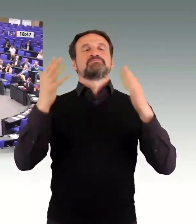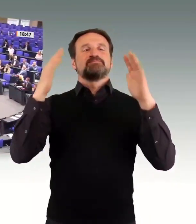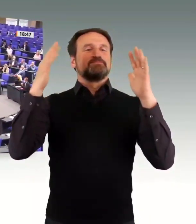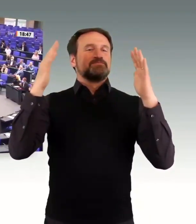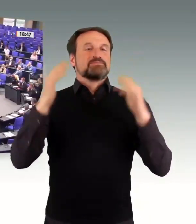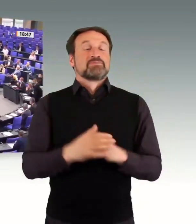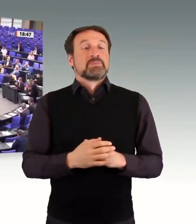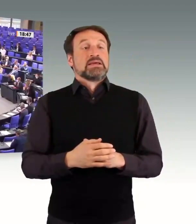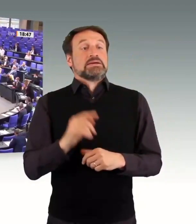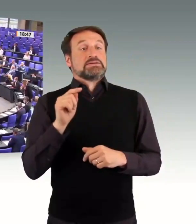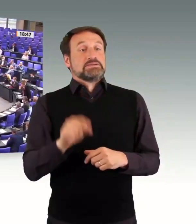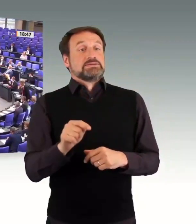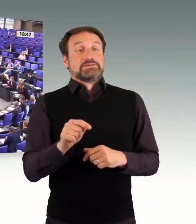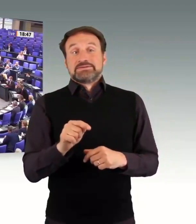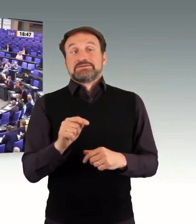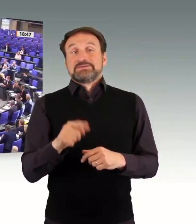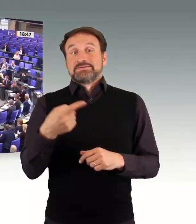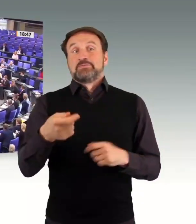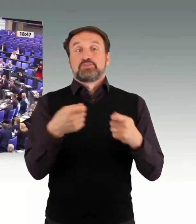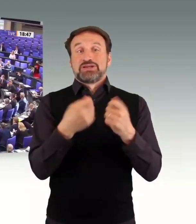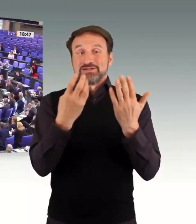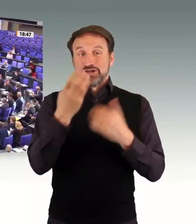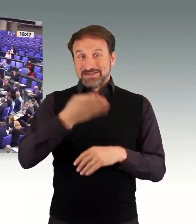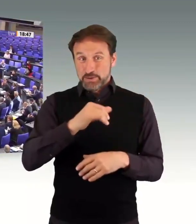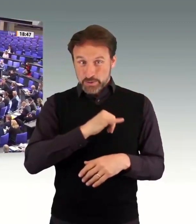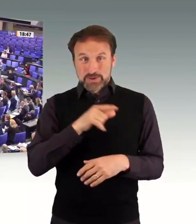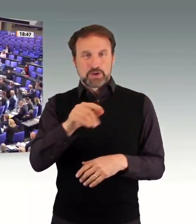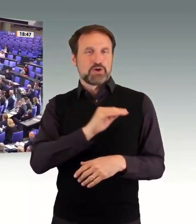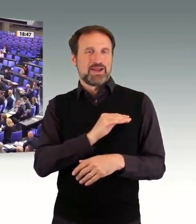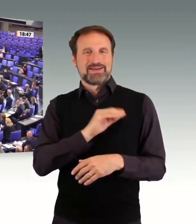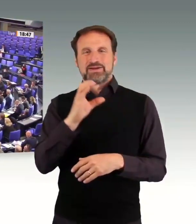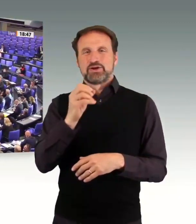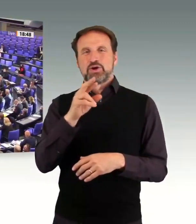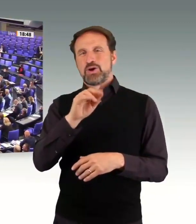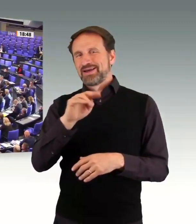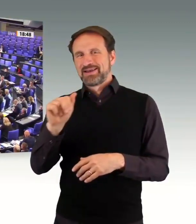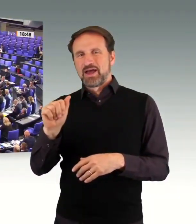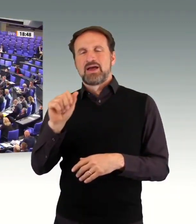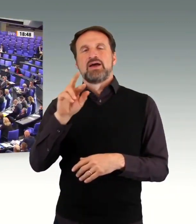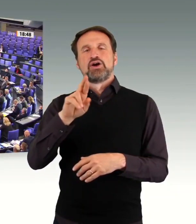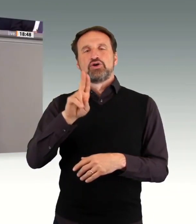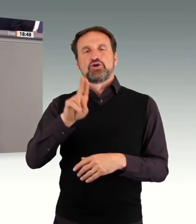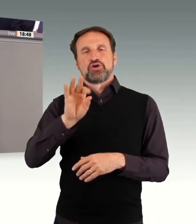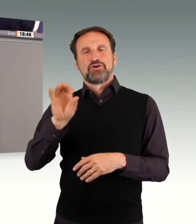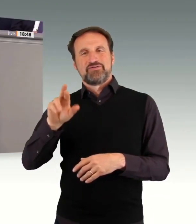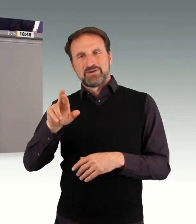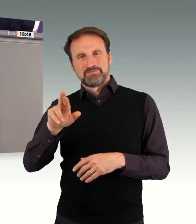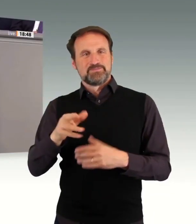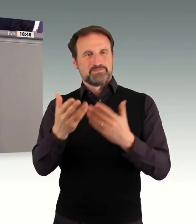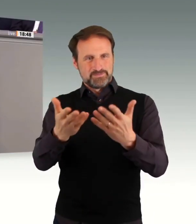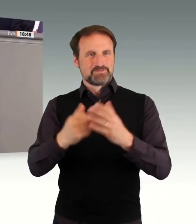Sehr häufig haben haben Abgeordnete und auch Regierungsvertreter von dieser Stelle aus betont,